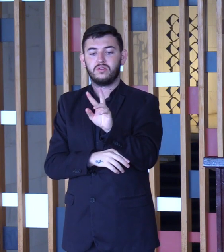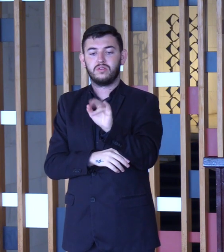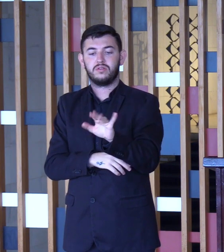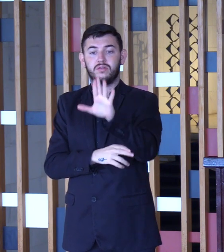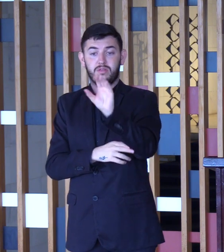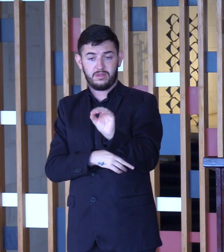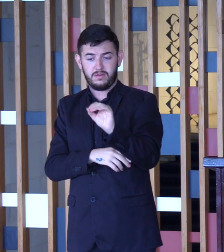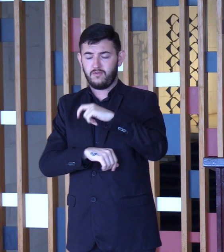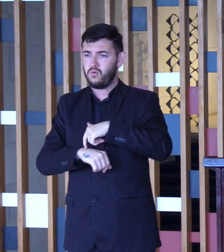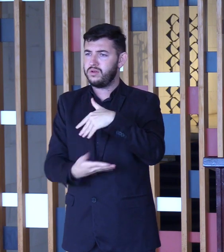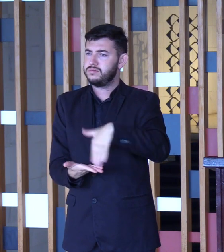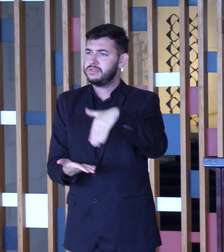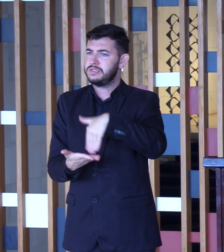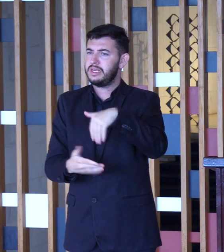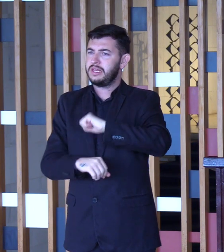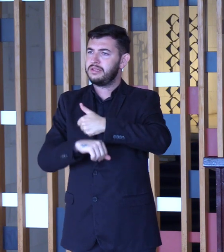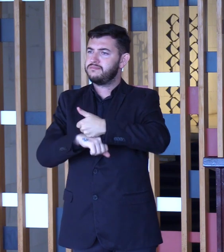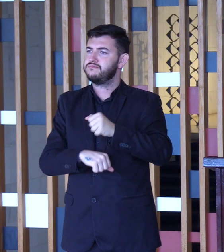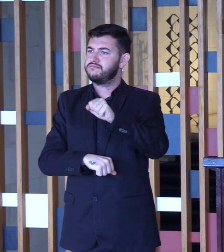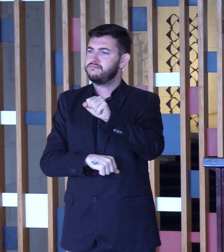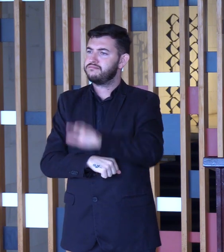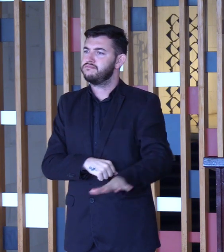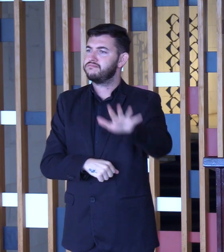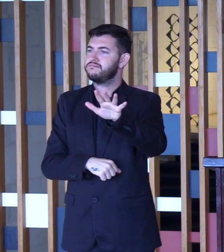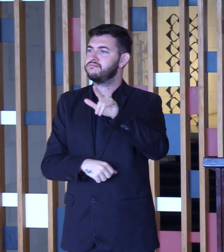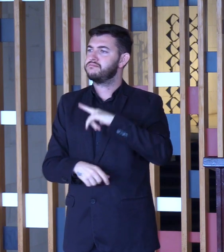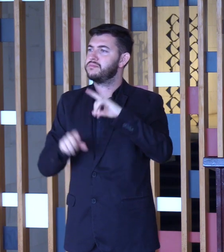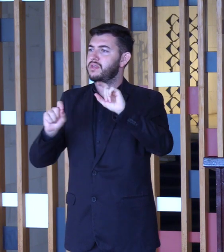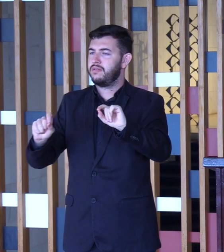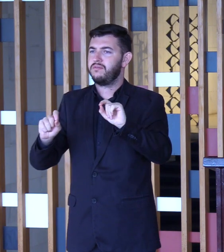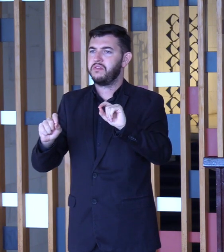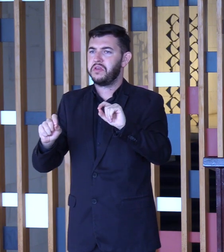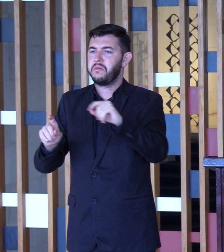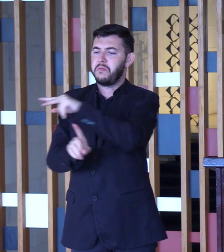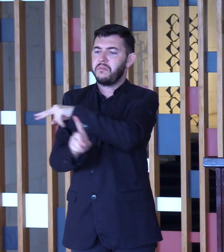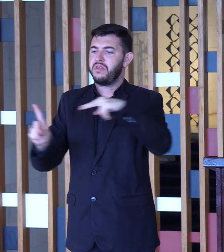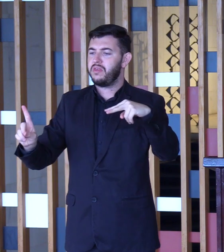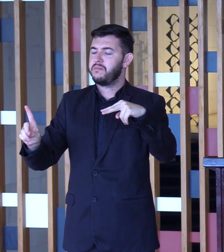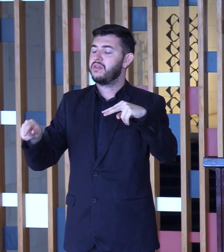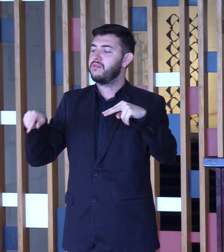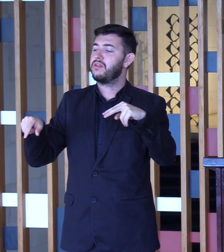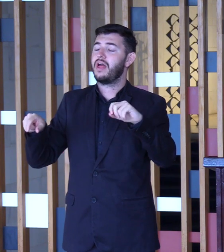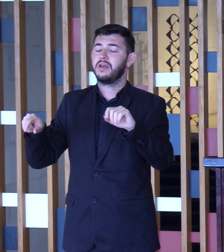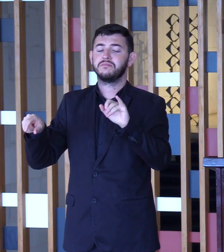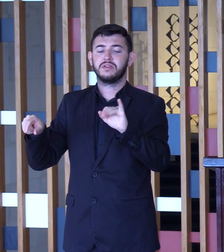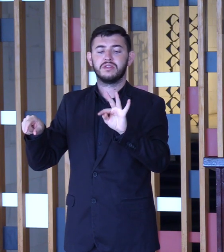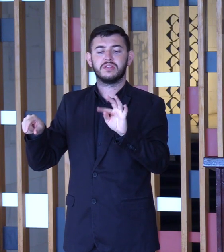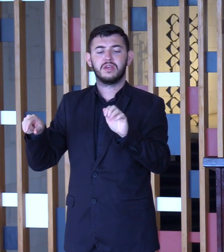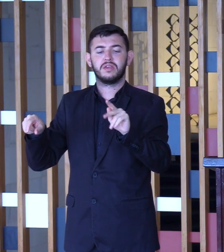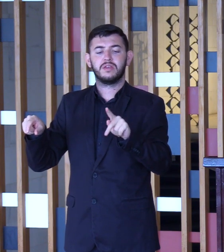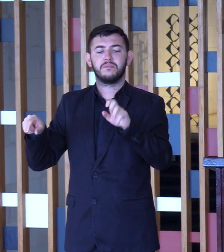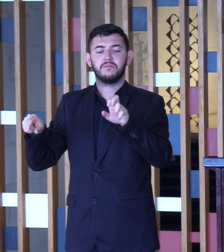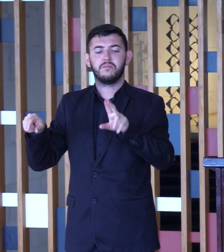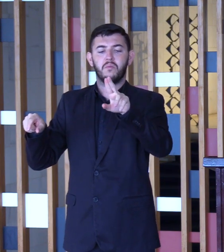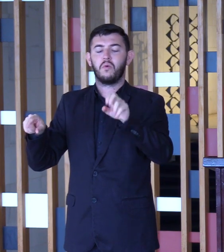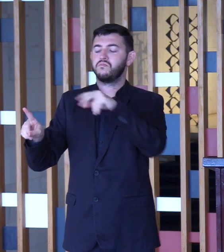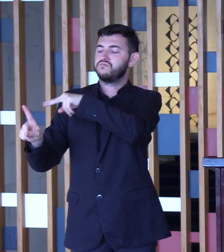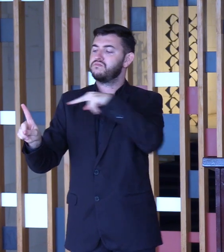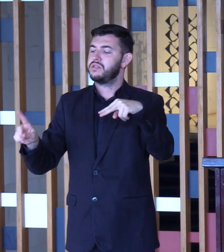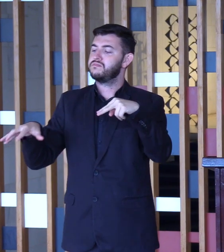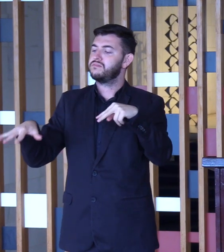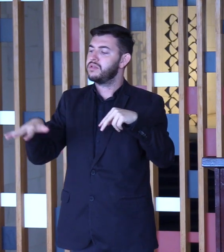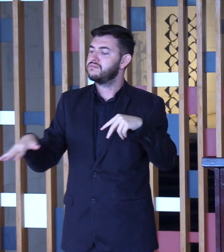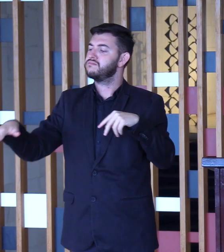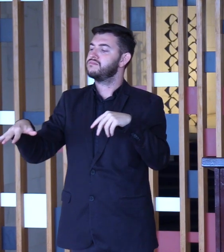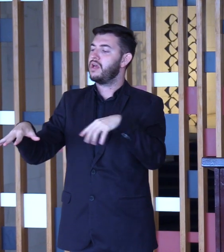que, quando foi secretário-geral, também teve um olhar, e conselheiro de Itaipu Binacional, um olhar muito próximo